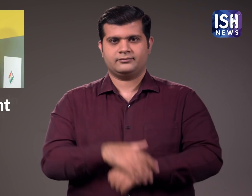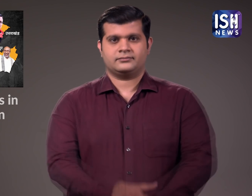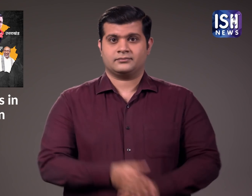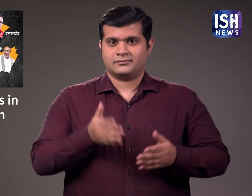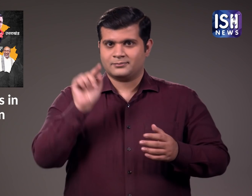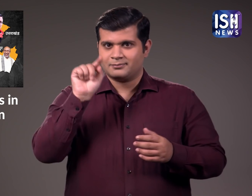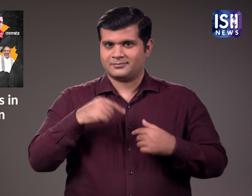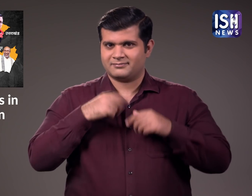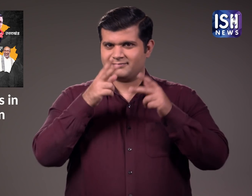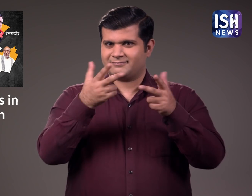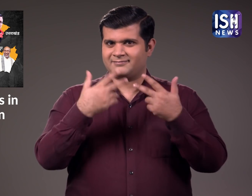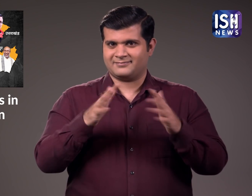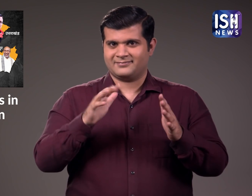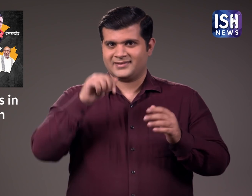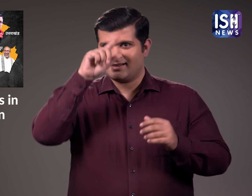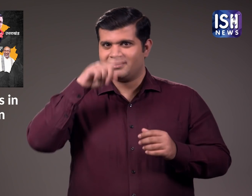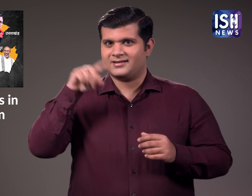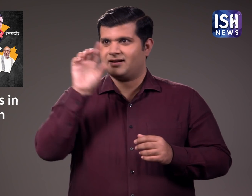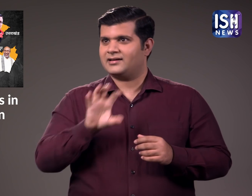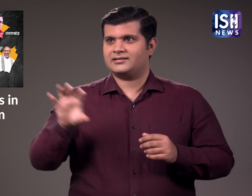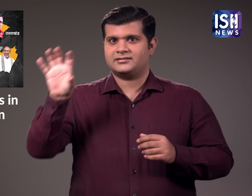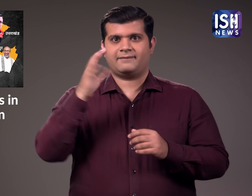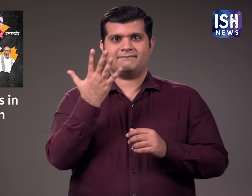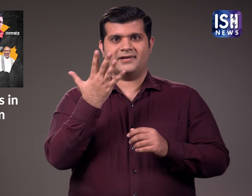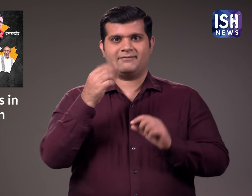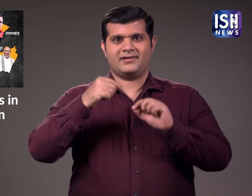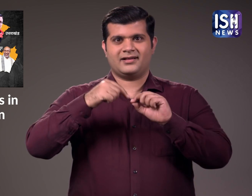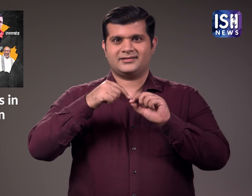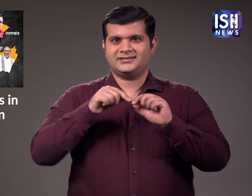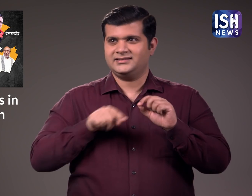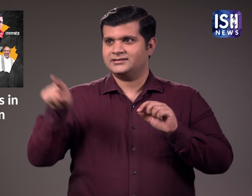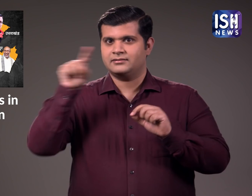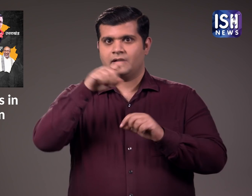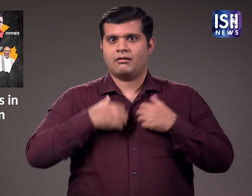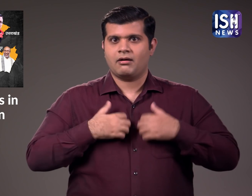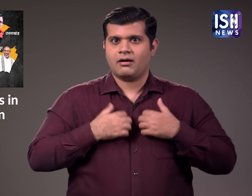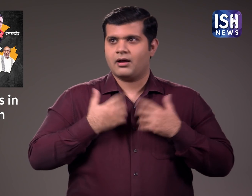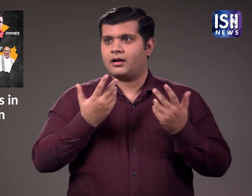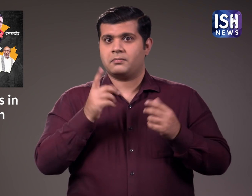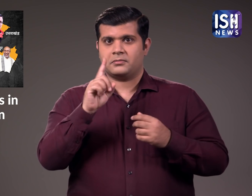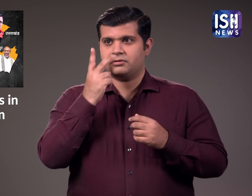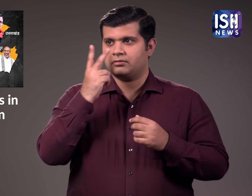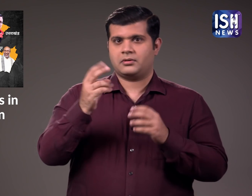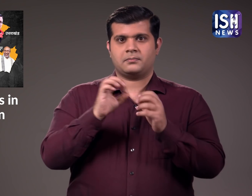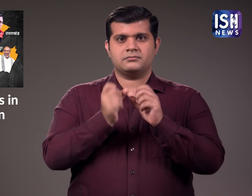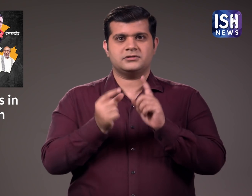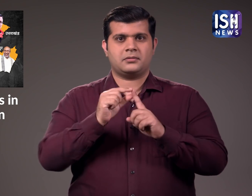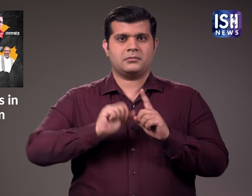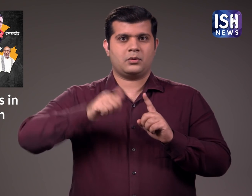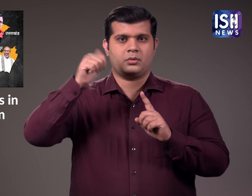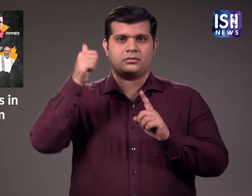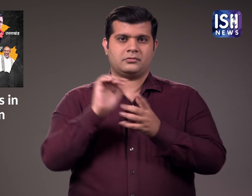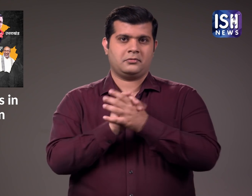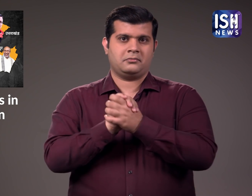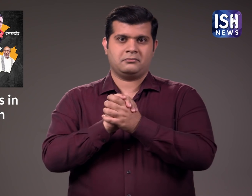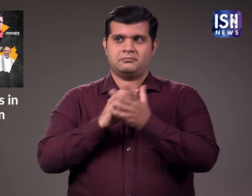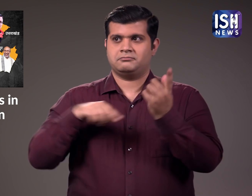मुझे यकीन है कि 5 भारत्य राज़ों के बारे में चुनावी खबरों ने आपको उत्साहित किया होगा ऐसा लगता है कि भाजपा सत्ता में है